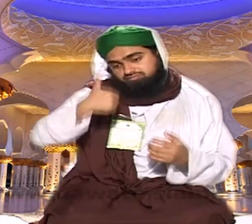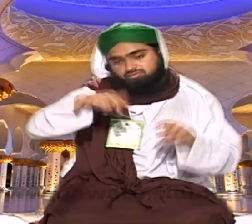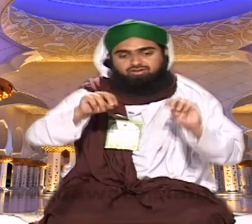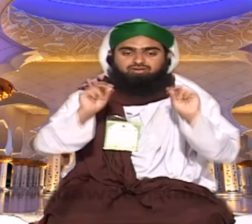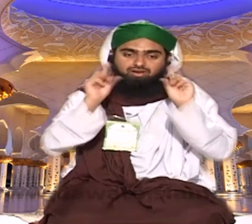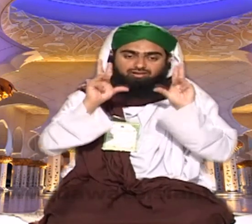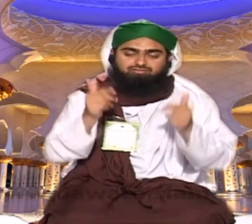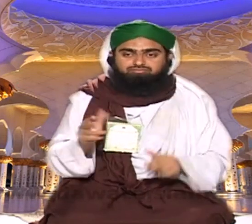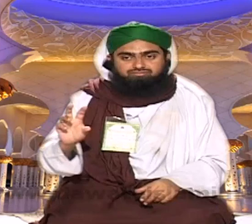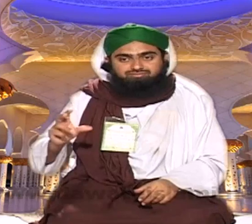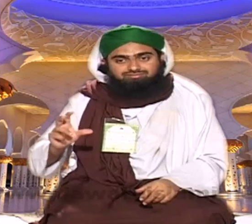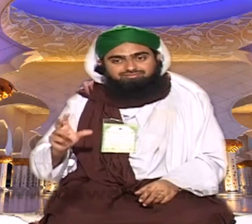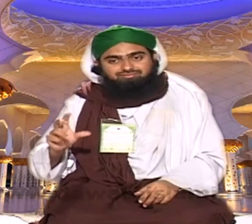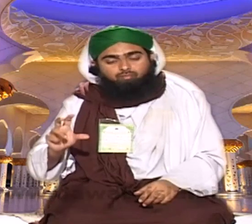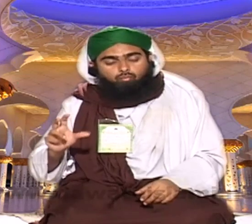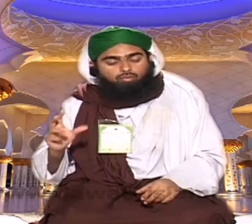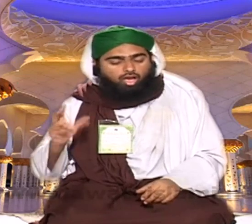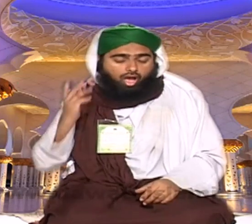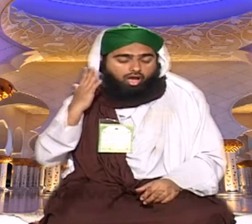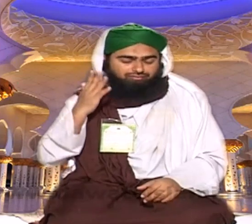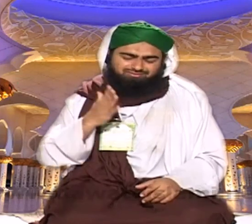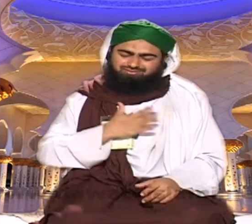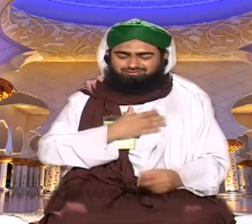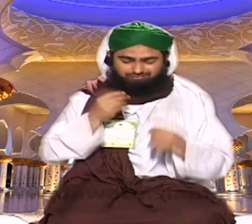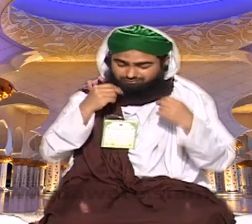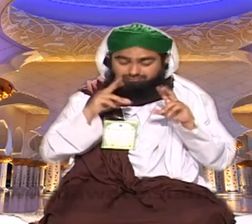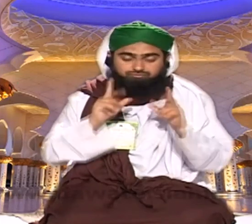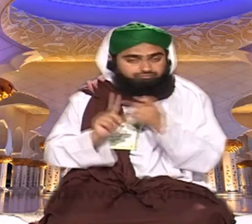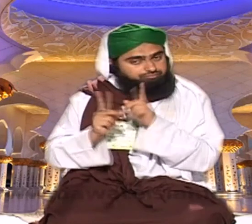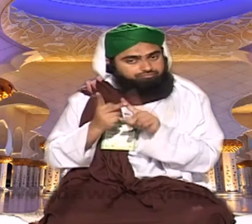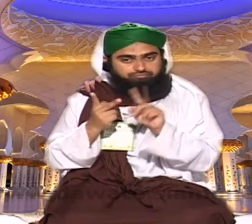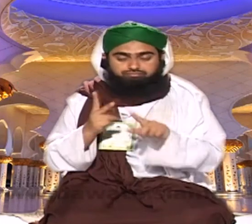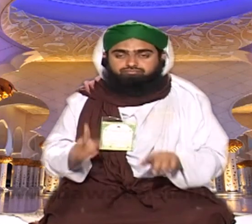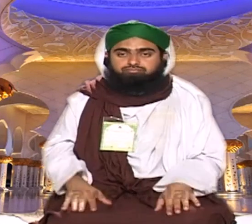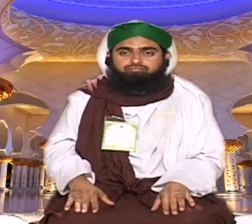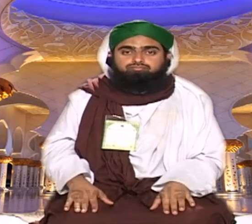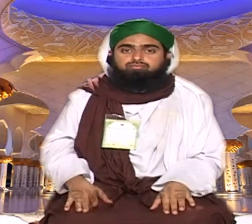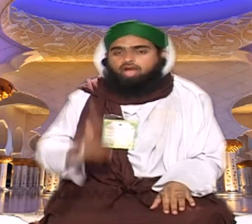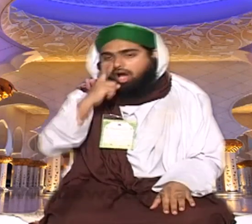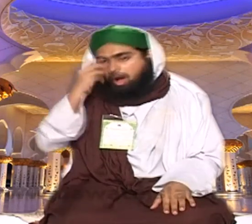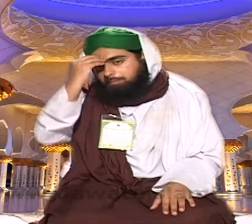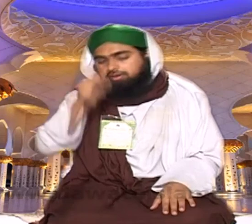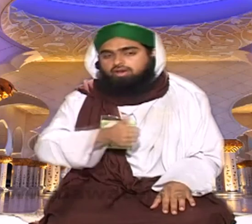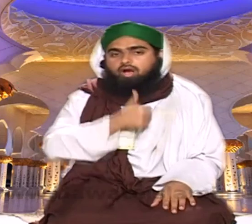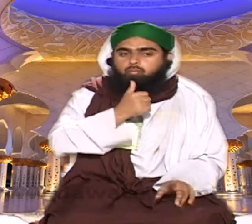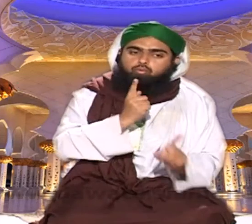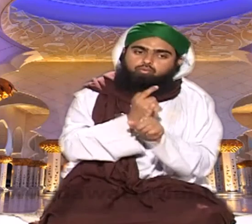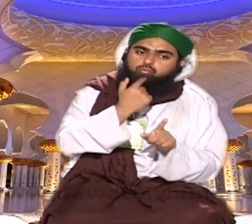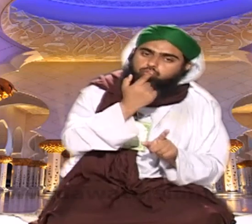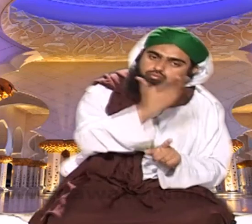انشاءاللہ اٹھا دیں بچتی رہ گی بچتی رہ گی آخر آپ اٹھ جائیں اچھا اس سے بھی آپ نہیں اٹھتے امی کو کہہ دیں ابو کو